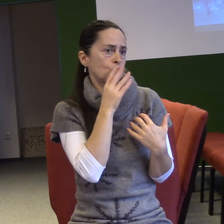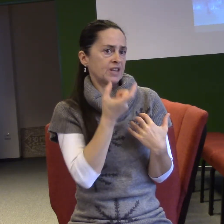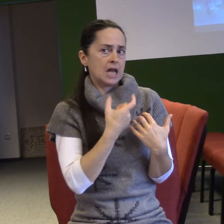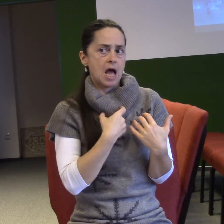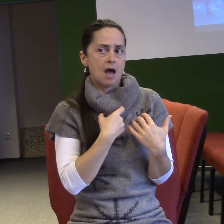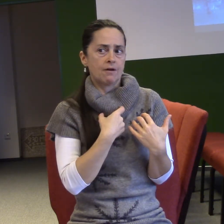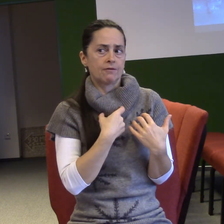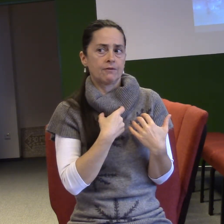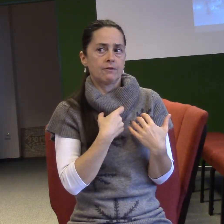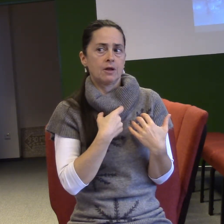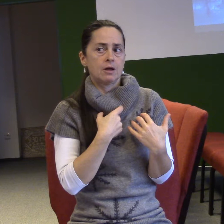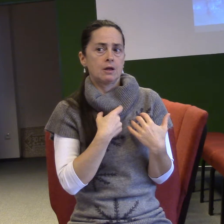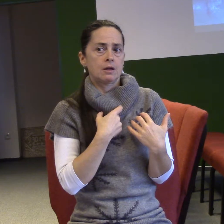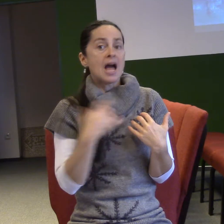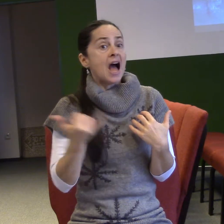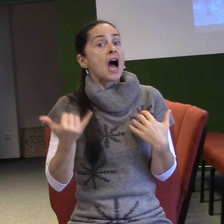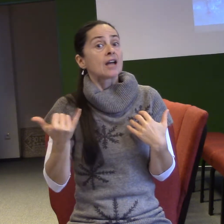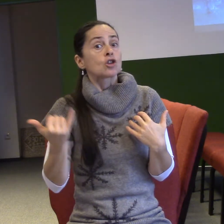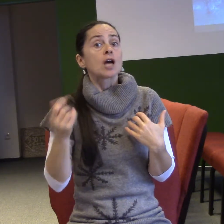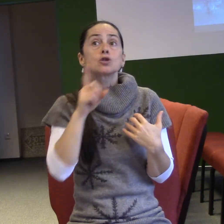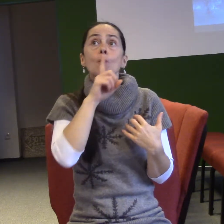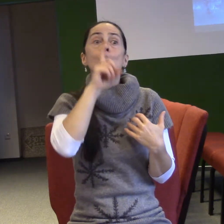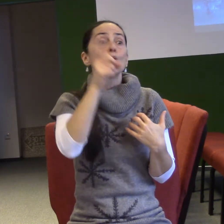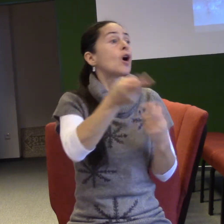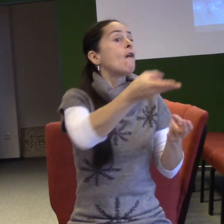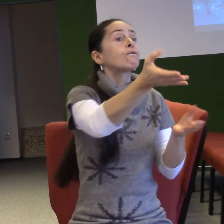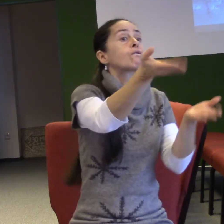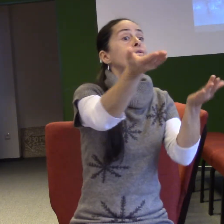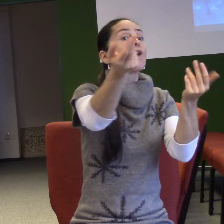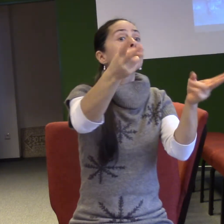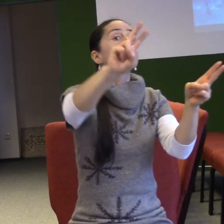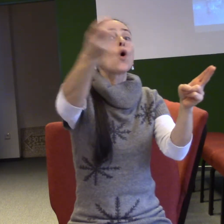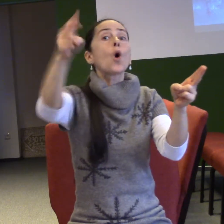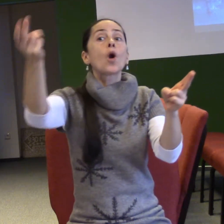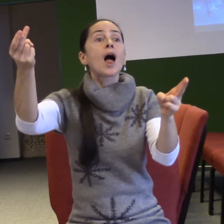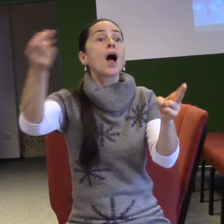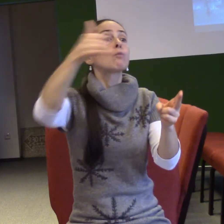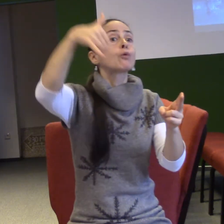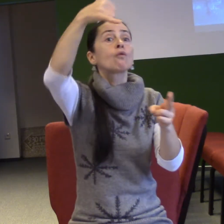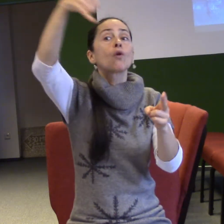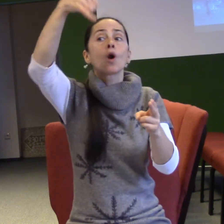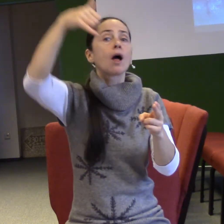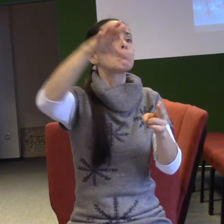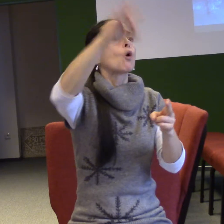říká, připoj se k tomu, věř tomu, důvěřuj tomu. A když ne, tak budeš pasivní. A je to taková trojce,